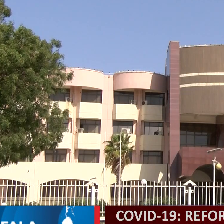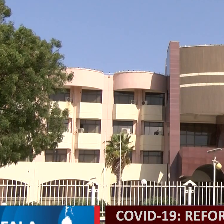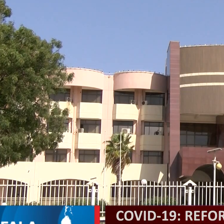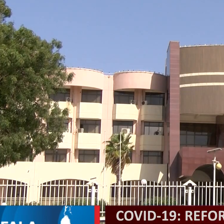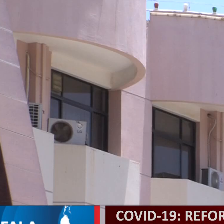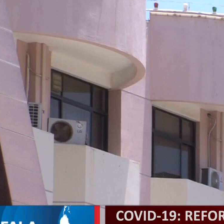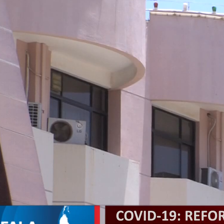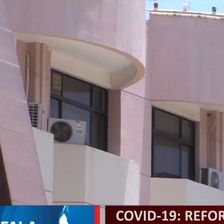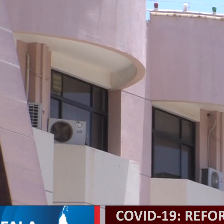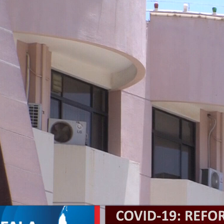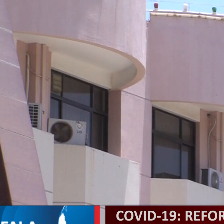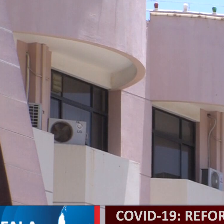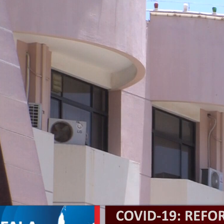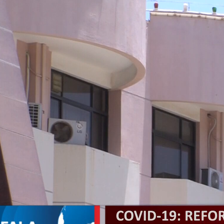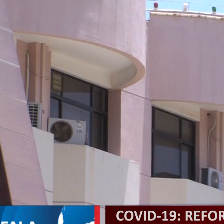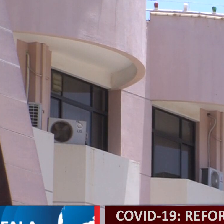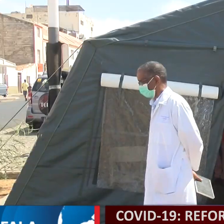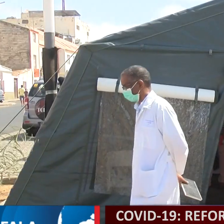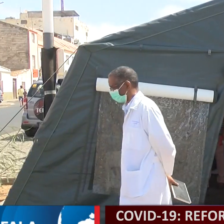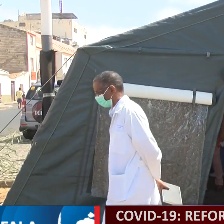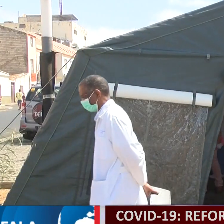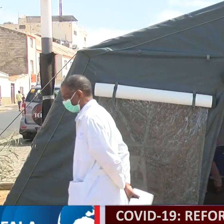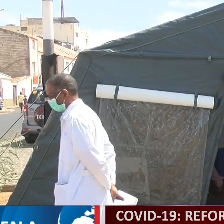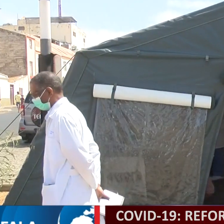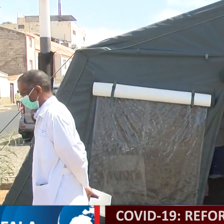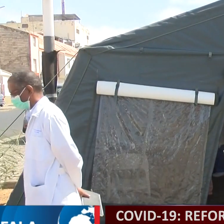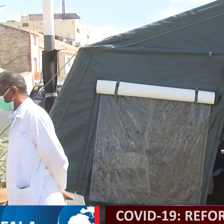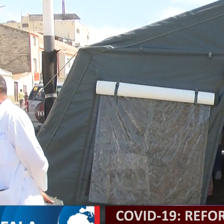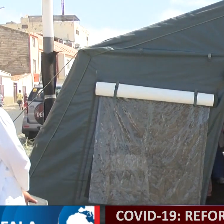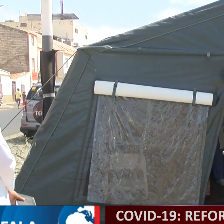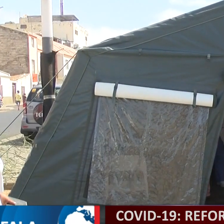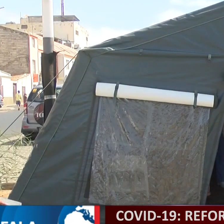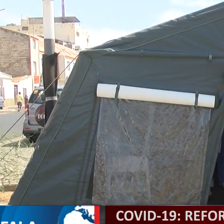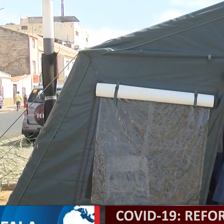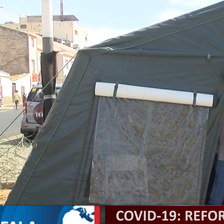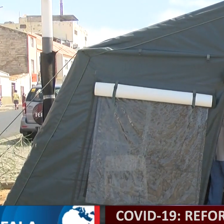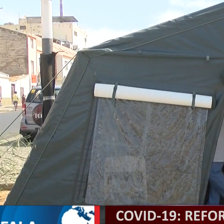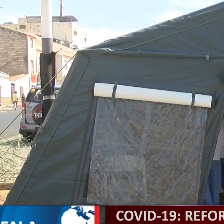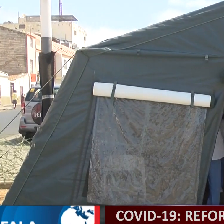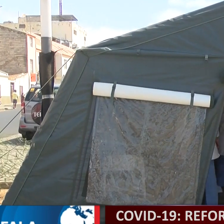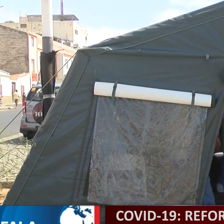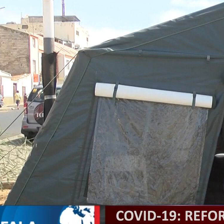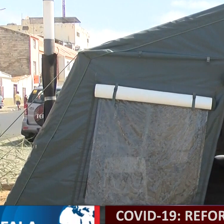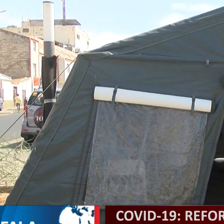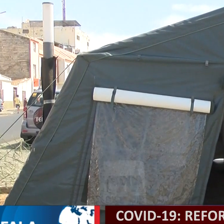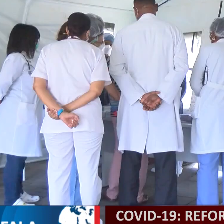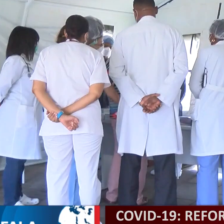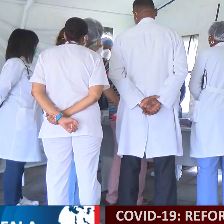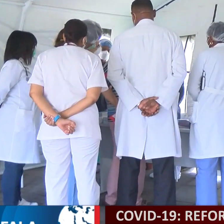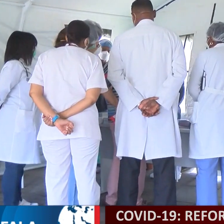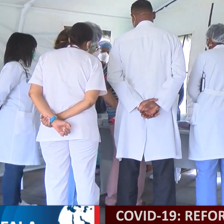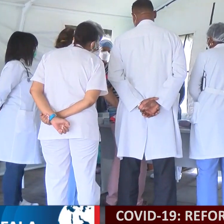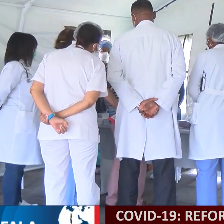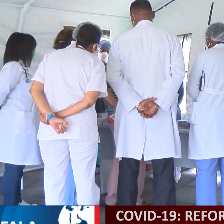decisão de permitir que fossem para a casa. Com relação ao reforço dos meios para controlar a situação e evitar que as pessoas